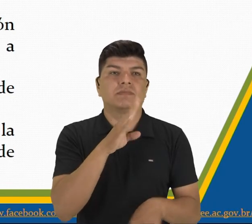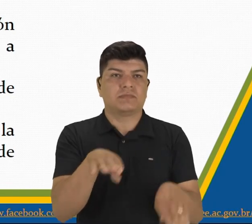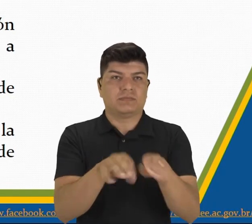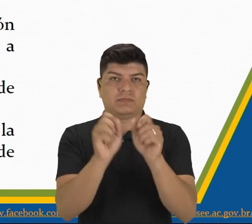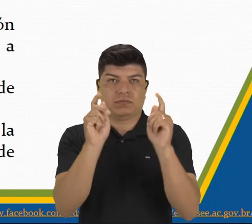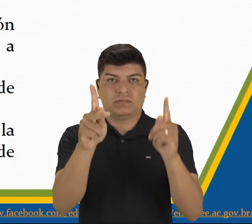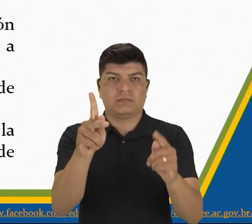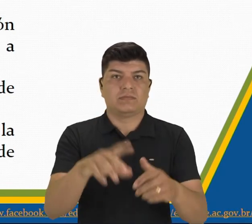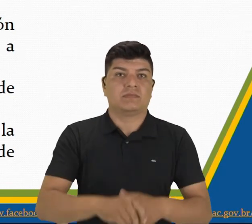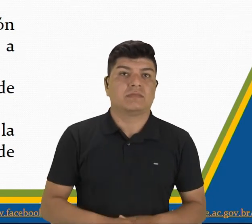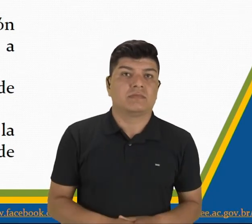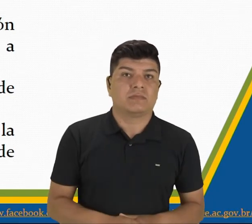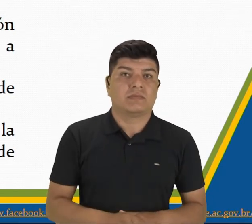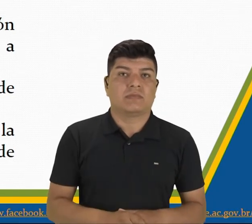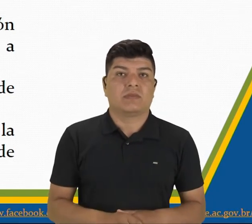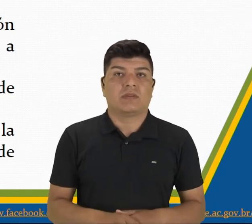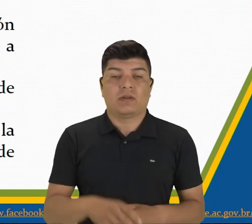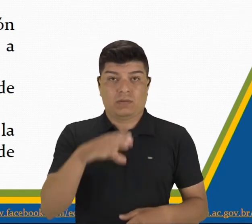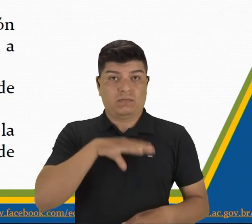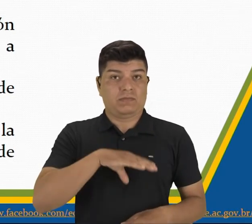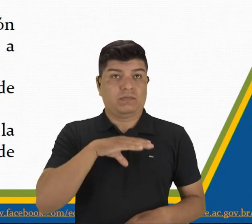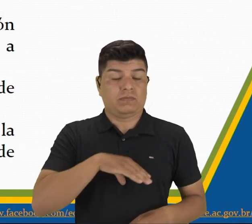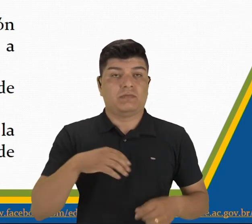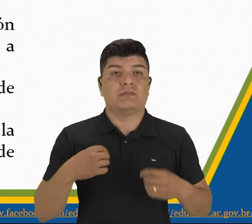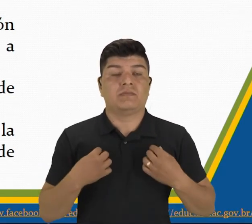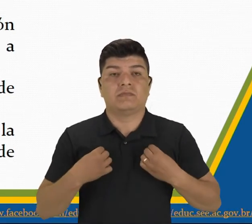¿ok? Entonces, vamos para el portugués.